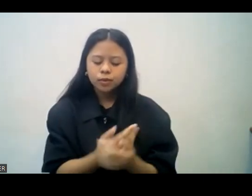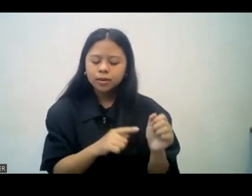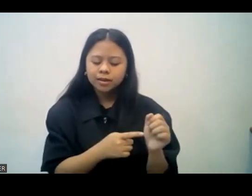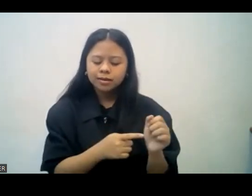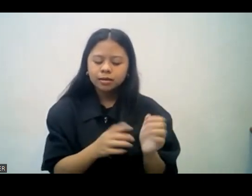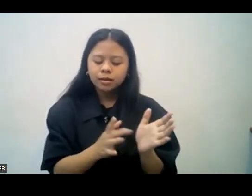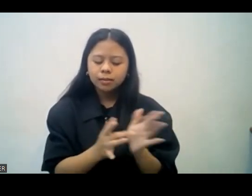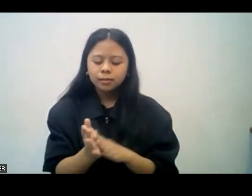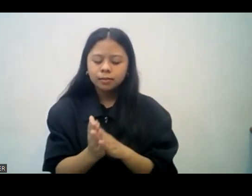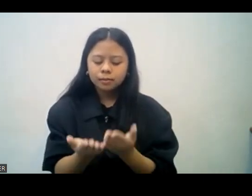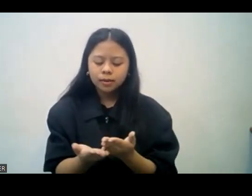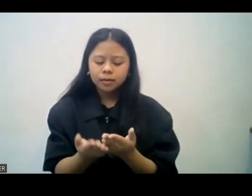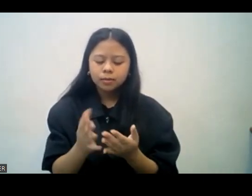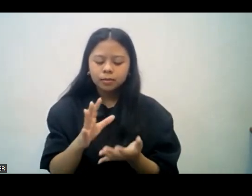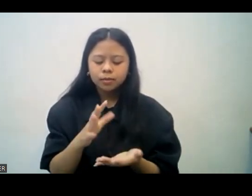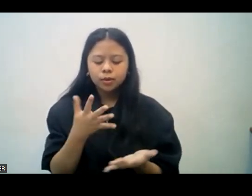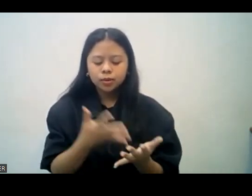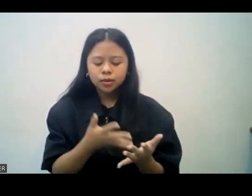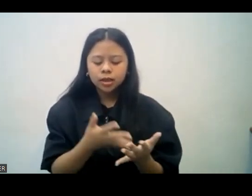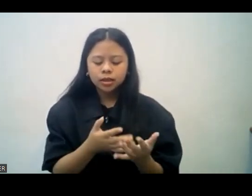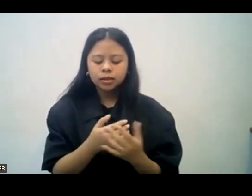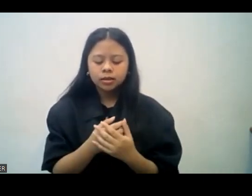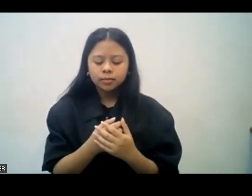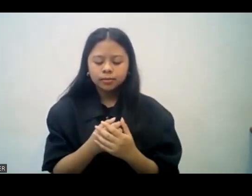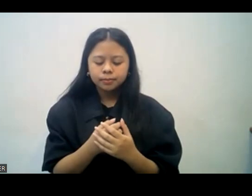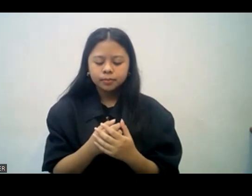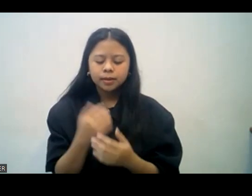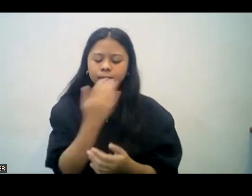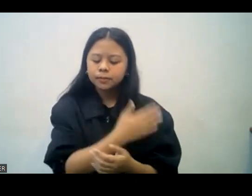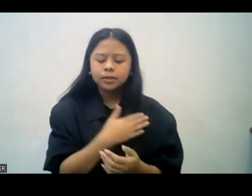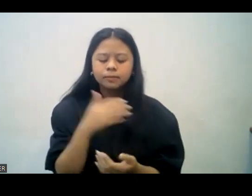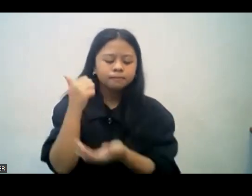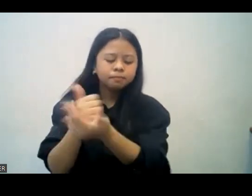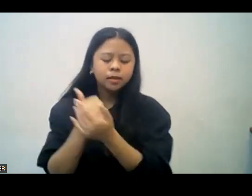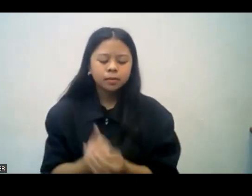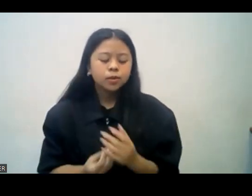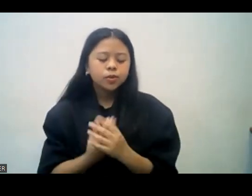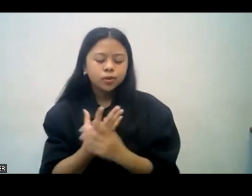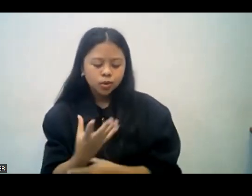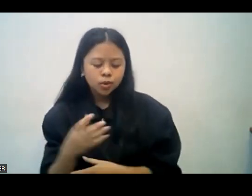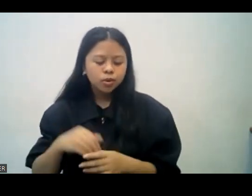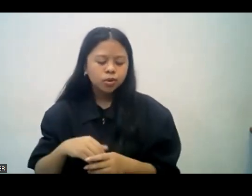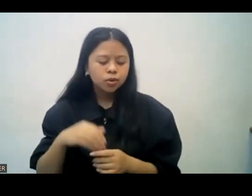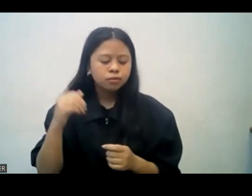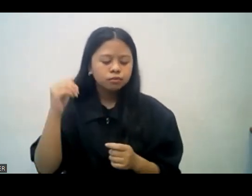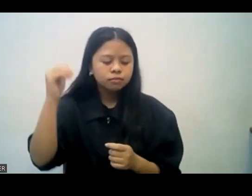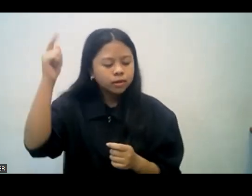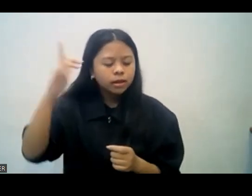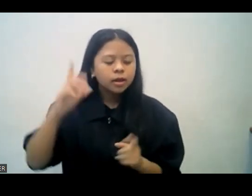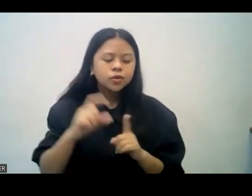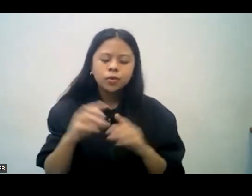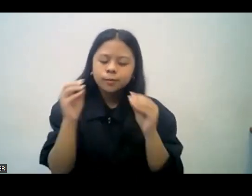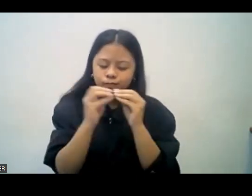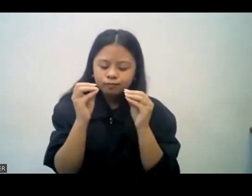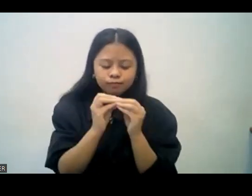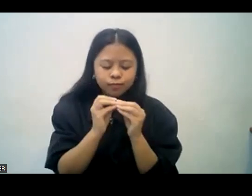At ngayong araw po, kami ay magkakaroon po ng New Beginner Bible Study. Please help us to grow up through the Word of God more. Pakiusap,